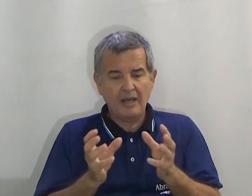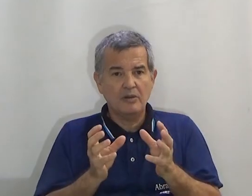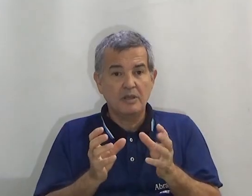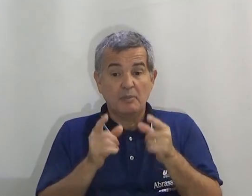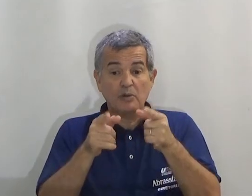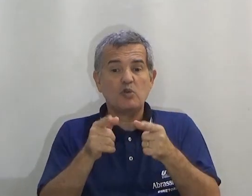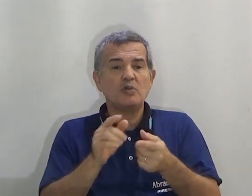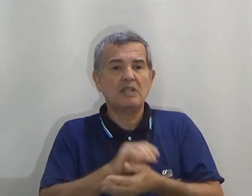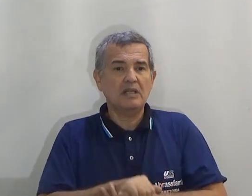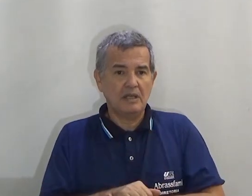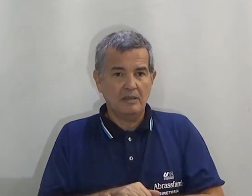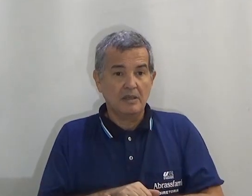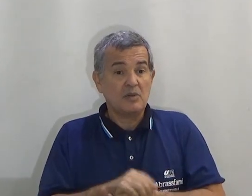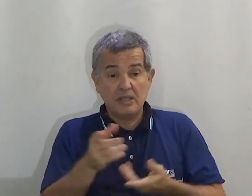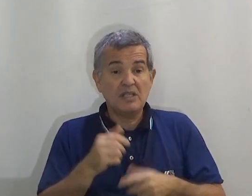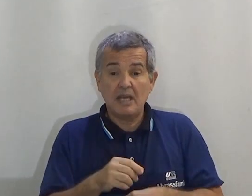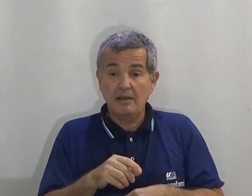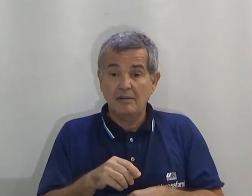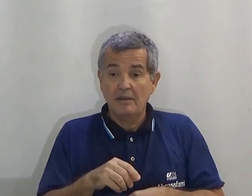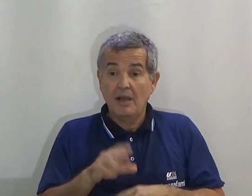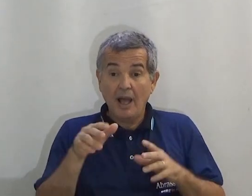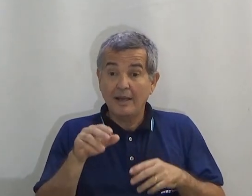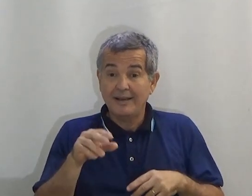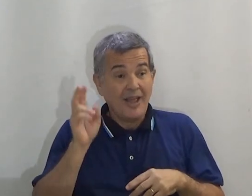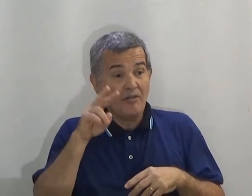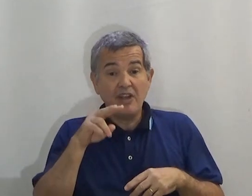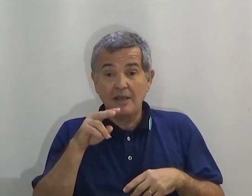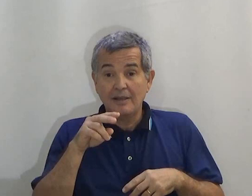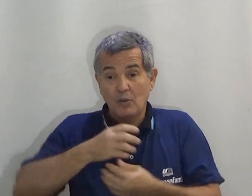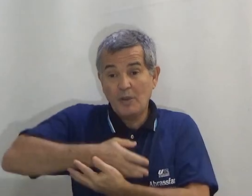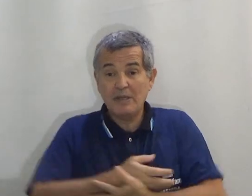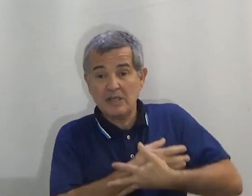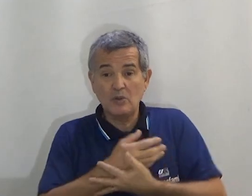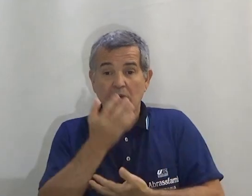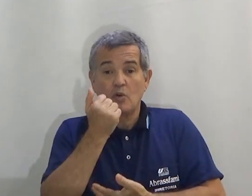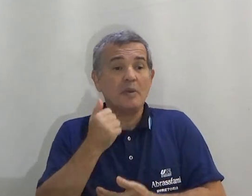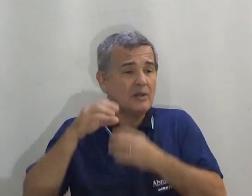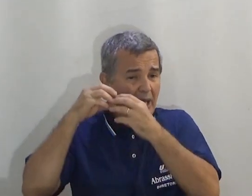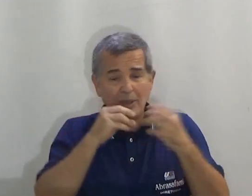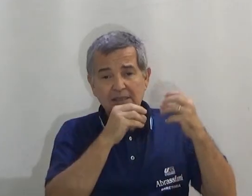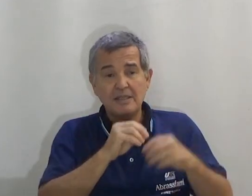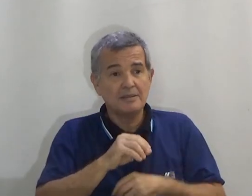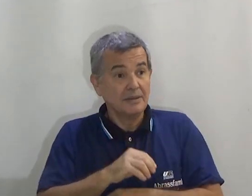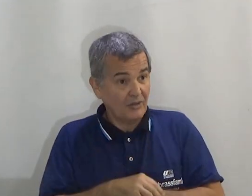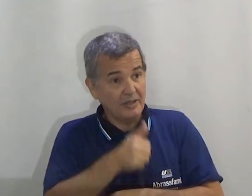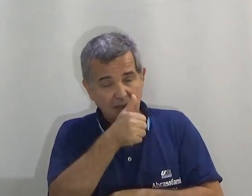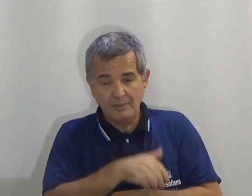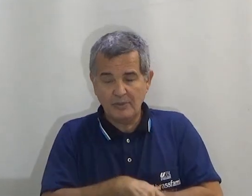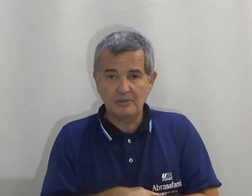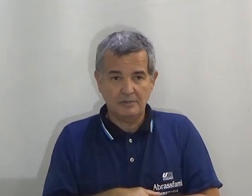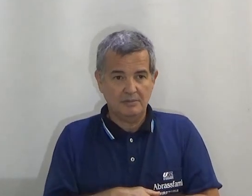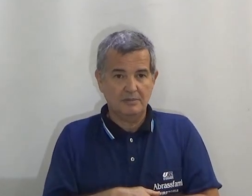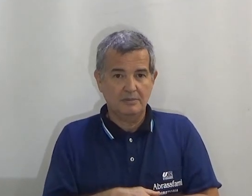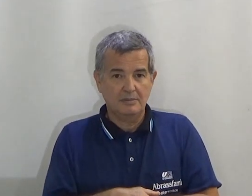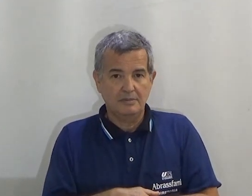cenário para o subentender. Porque se eu disser. Eu vi um bebezinho comendo melancia. Ah, tá.